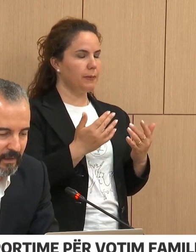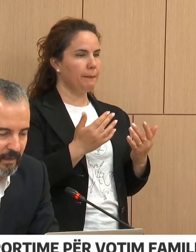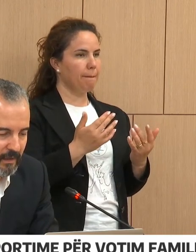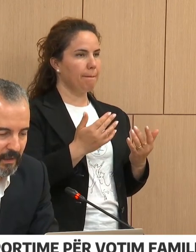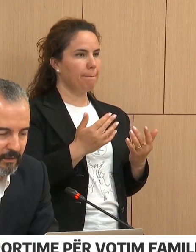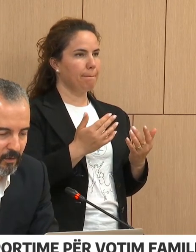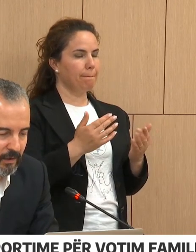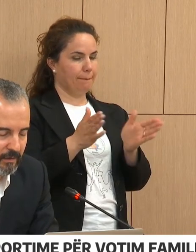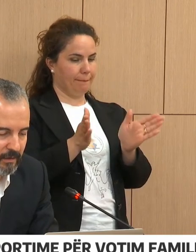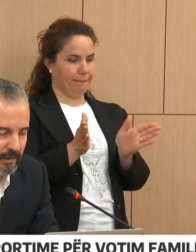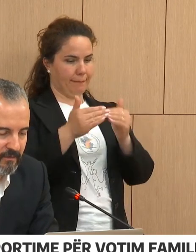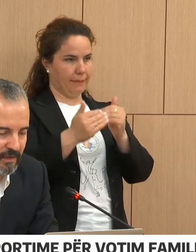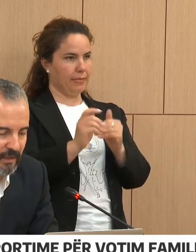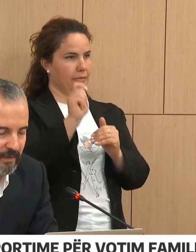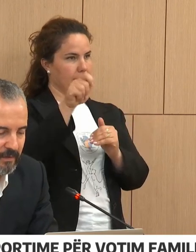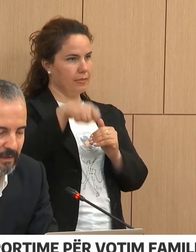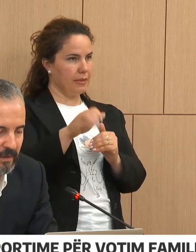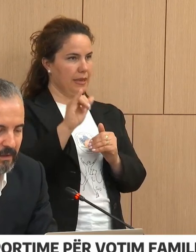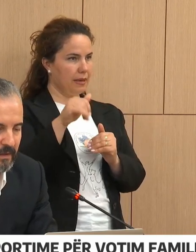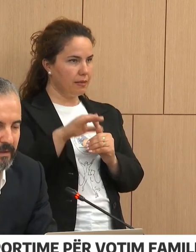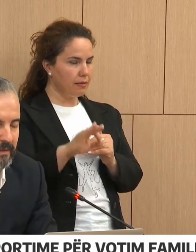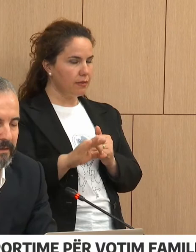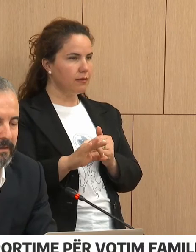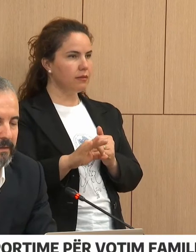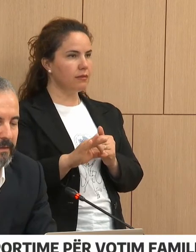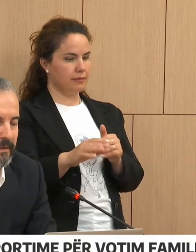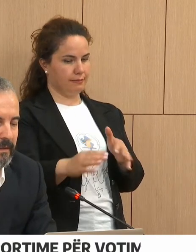paiseve elektroniket të identifikimit,